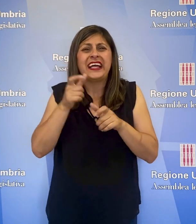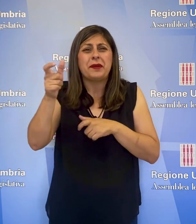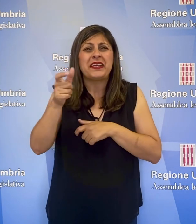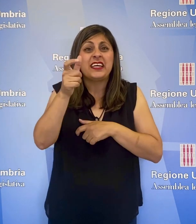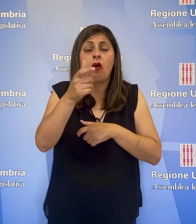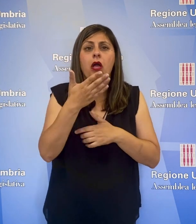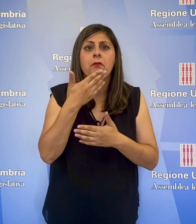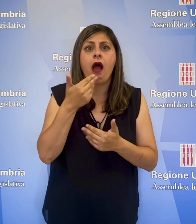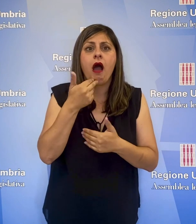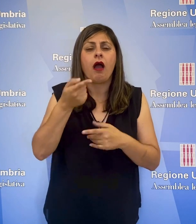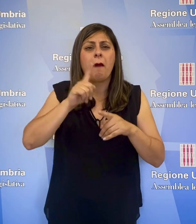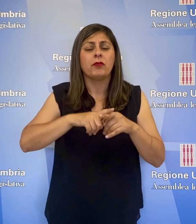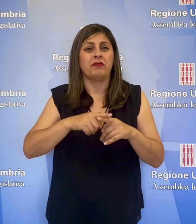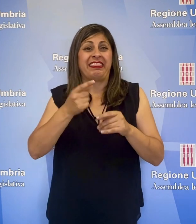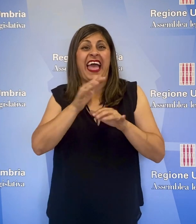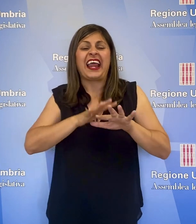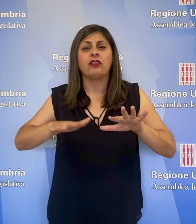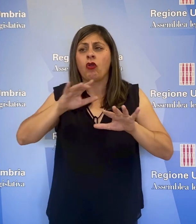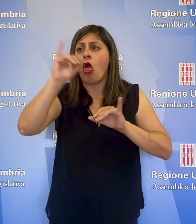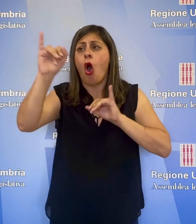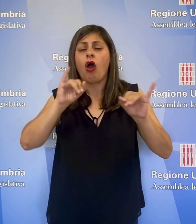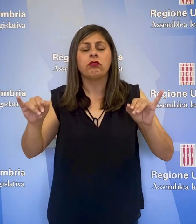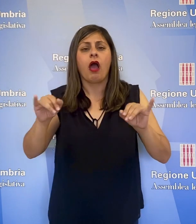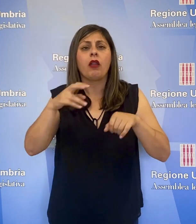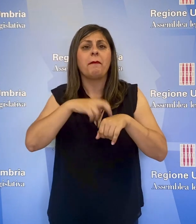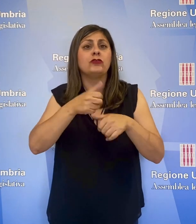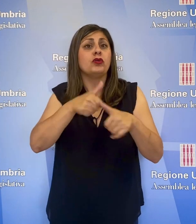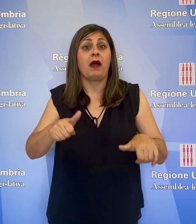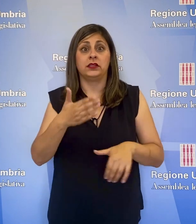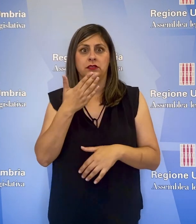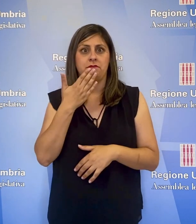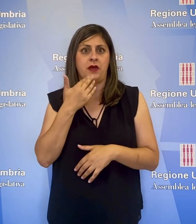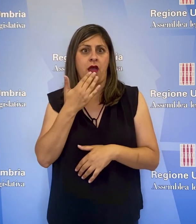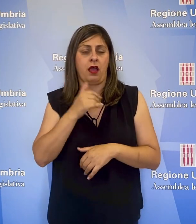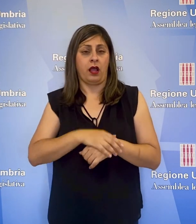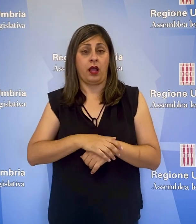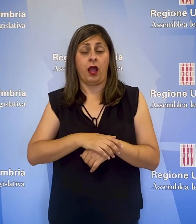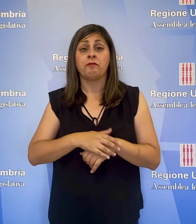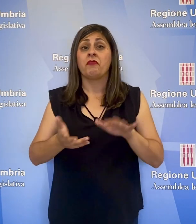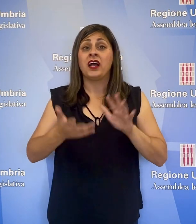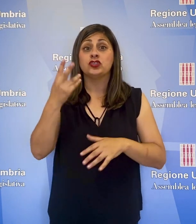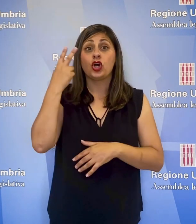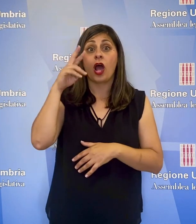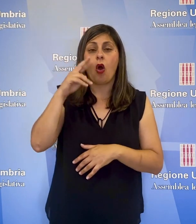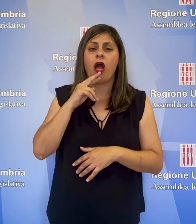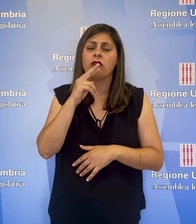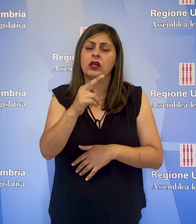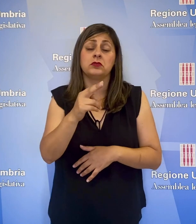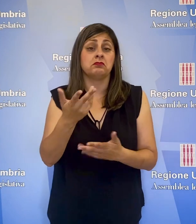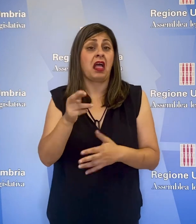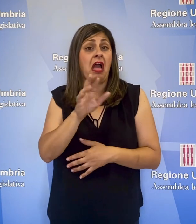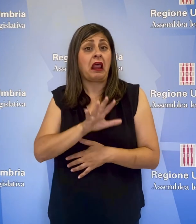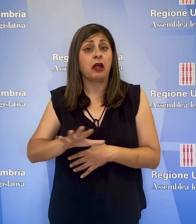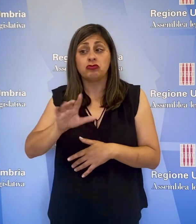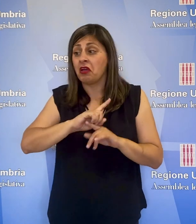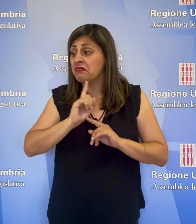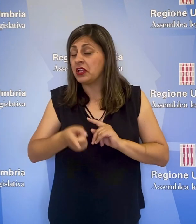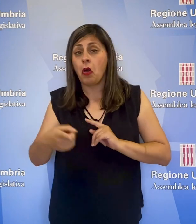nelle zone marginali del territorio. L'assessore Luca Coletto ha replicato che alla regione non sono pervenute segnalazioni